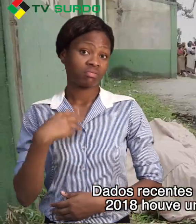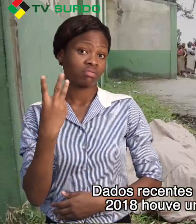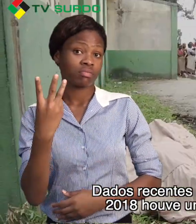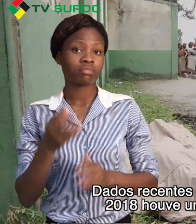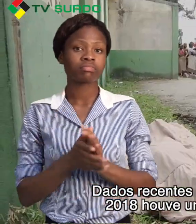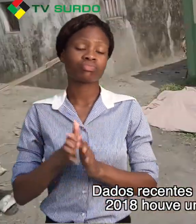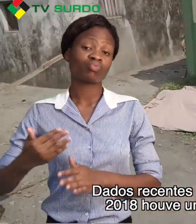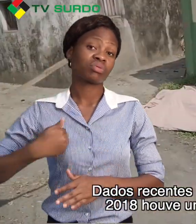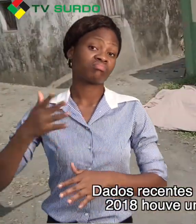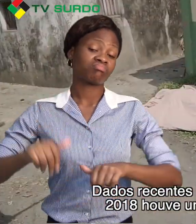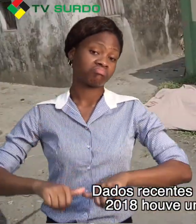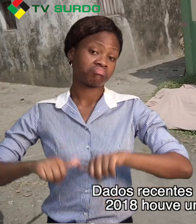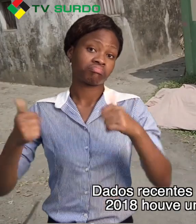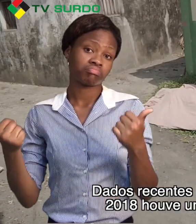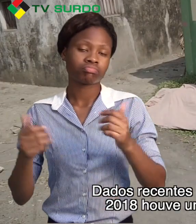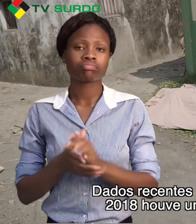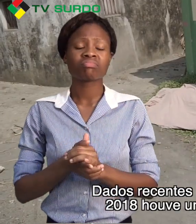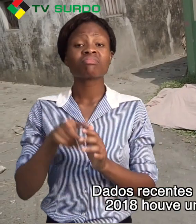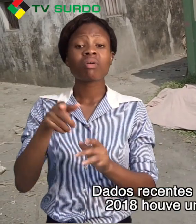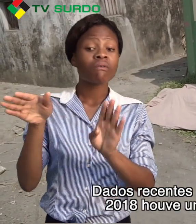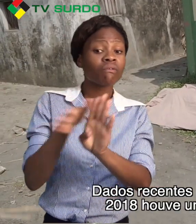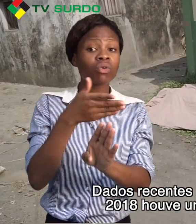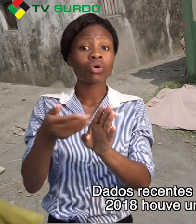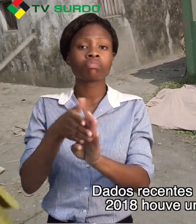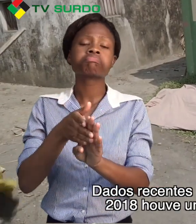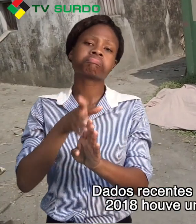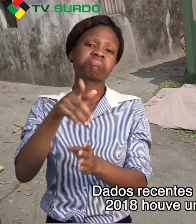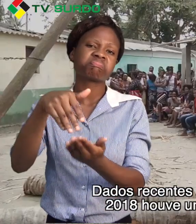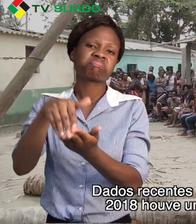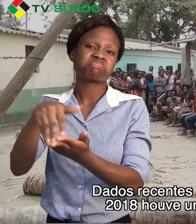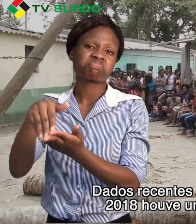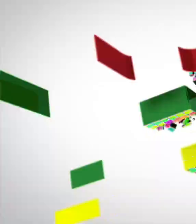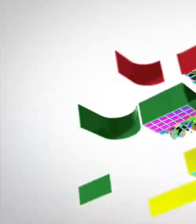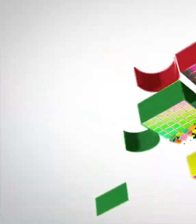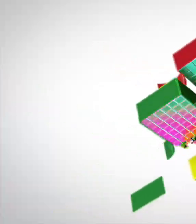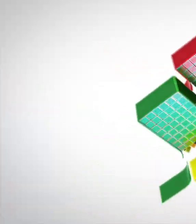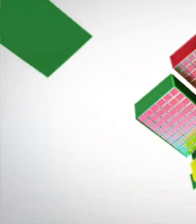2017 a 2018 houve um incremento de 5%.